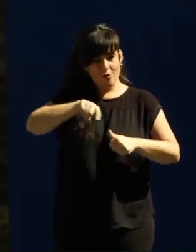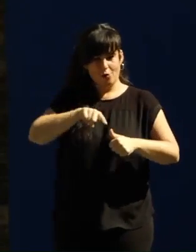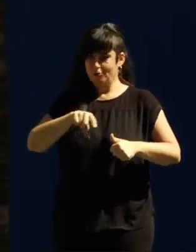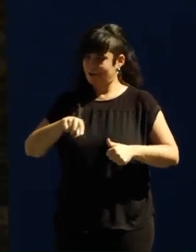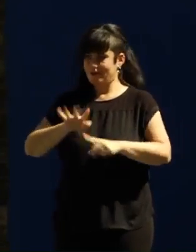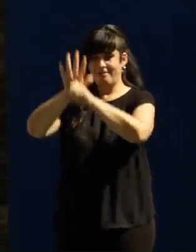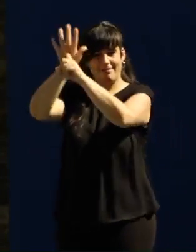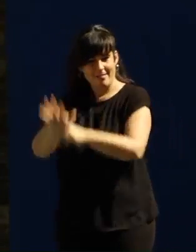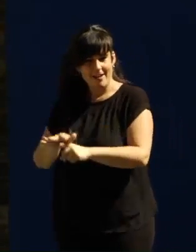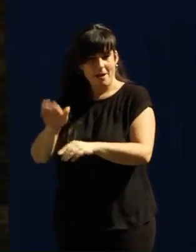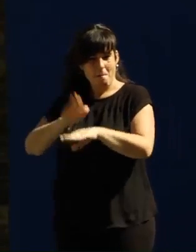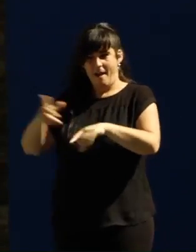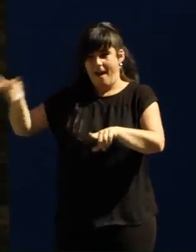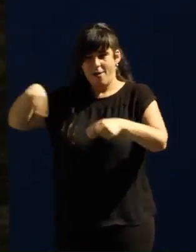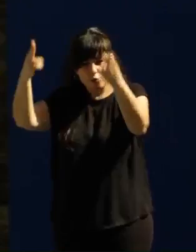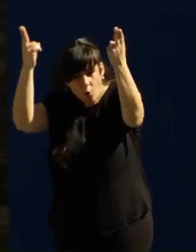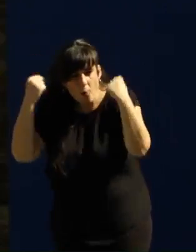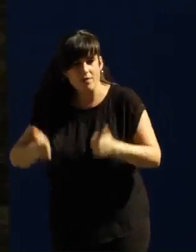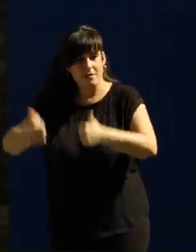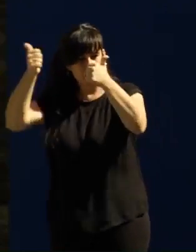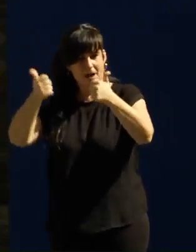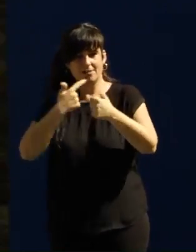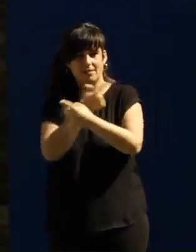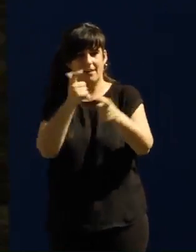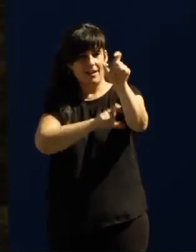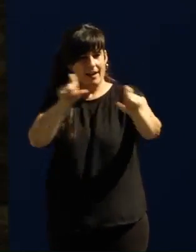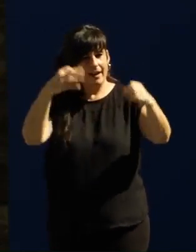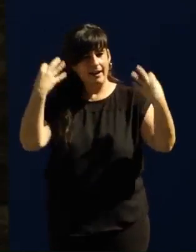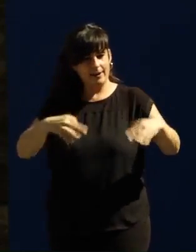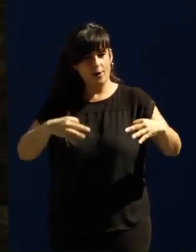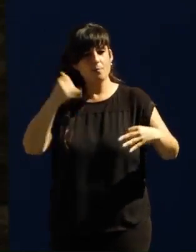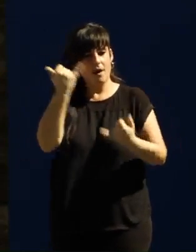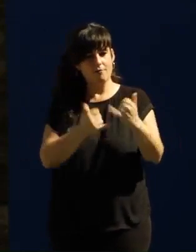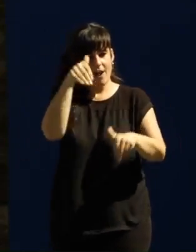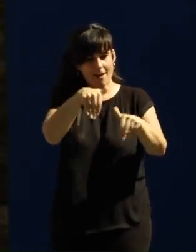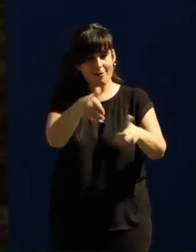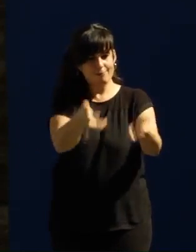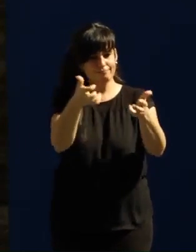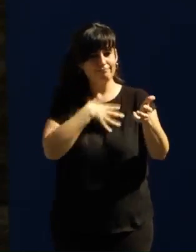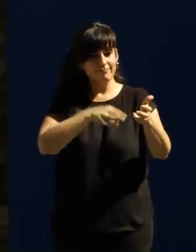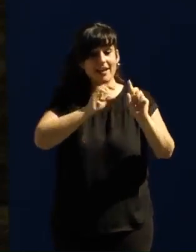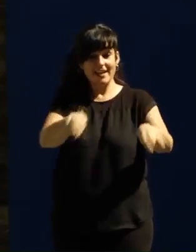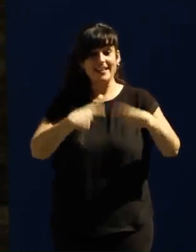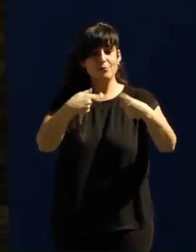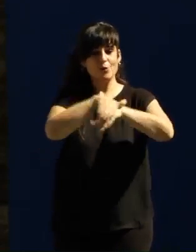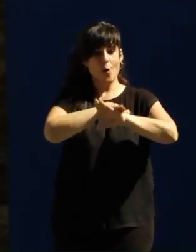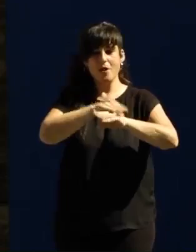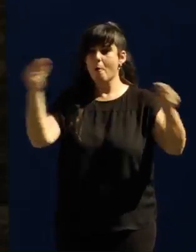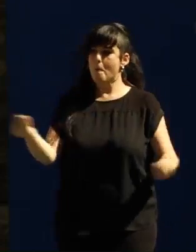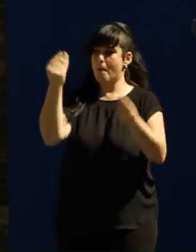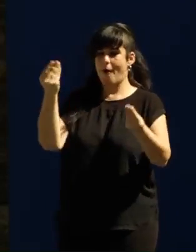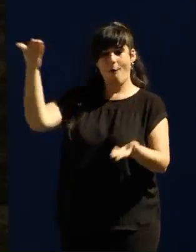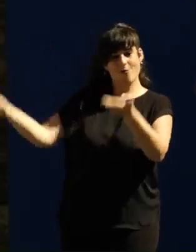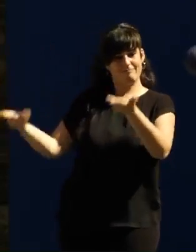cura de humildad a los poderosos y decirles que la gente sencilla puede ganar primero las elecciones y después puede gobernar mejor que ellos.